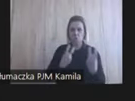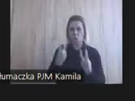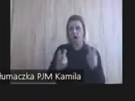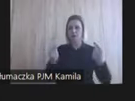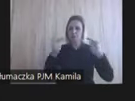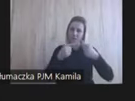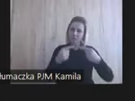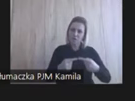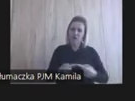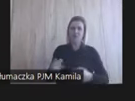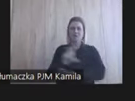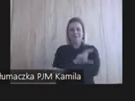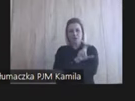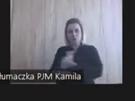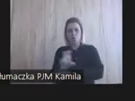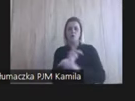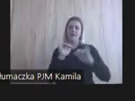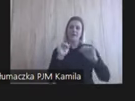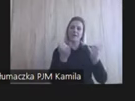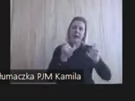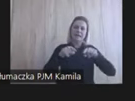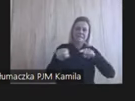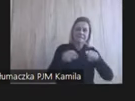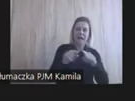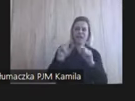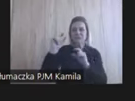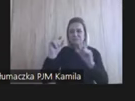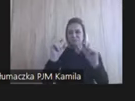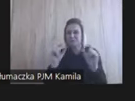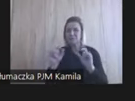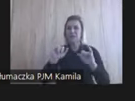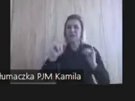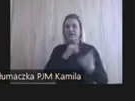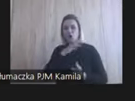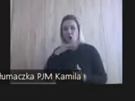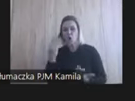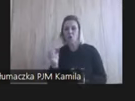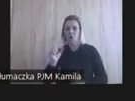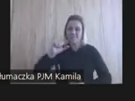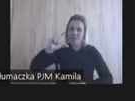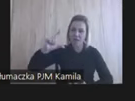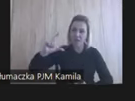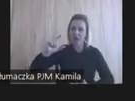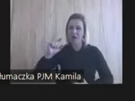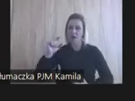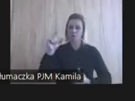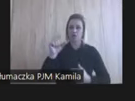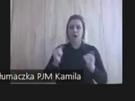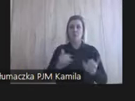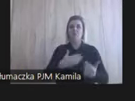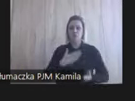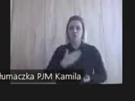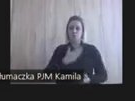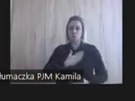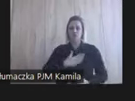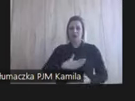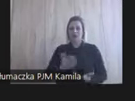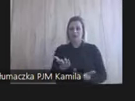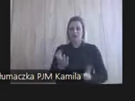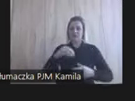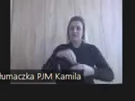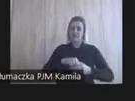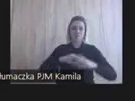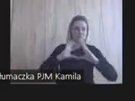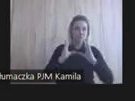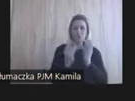analizowali, jakie mają być znaczki, jakiej wielkości, jakiego koloru, co zrobić, żeby to było przyjazne. To wszystko trzeba było brać pod